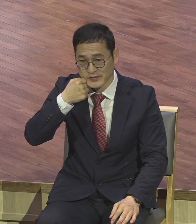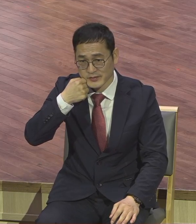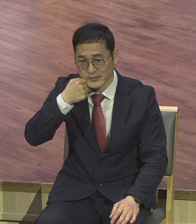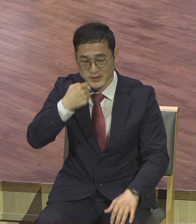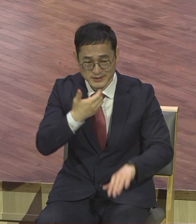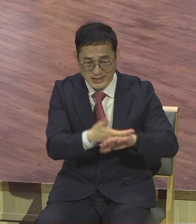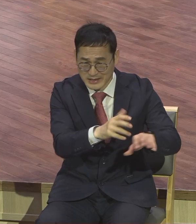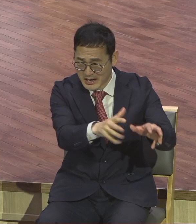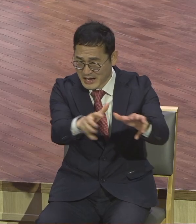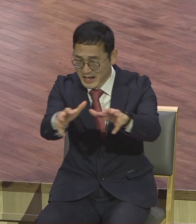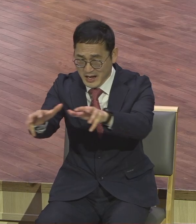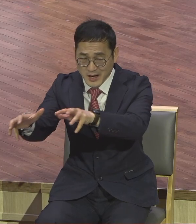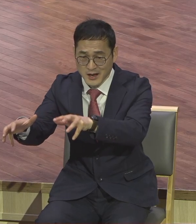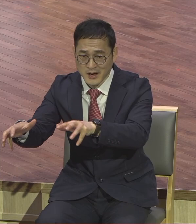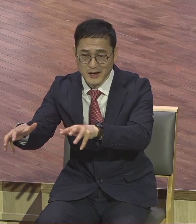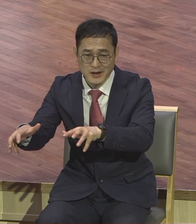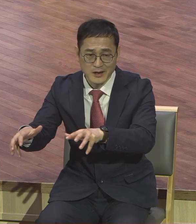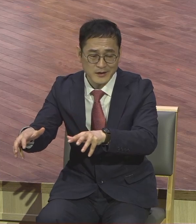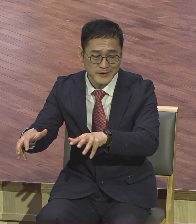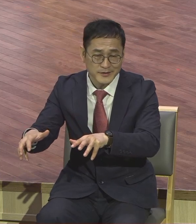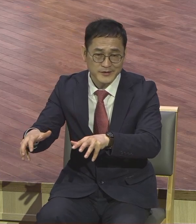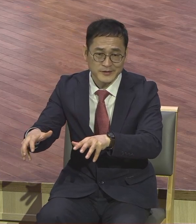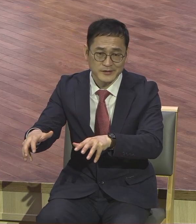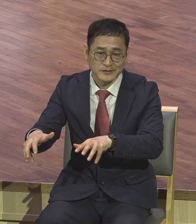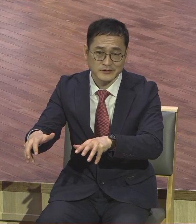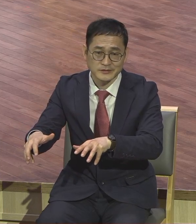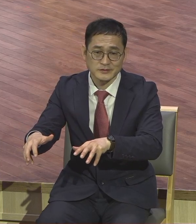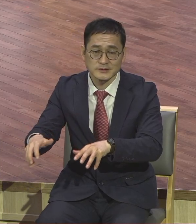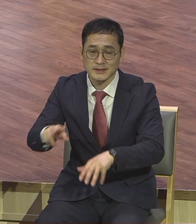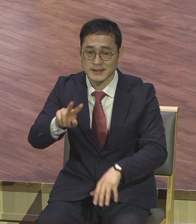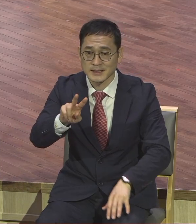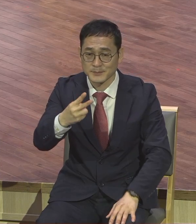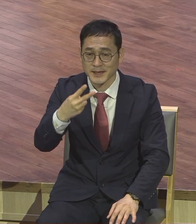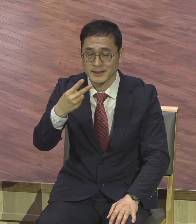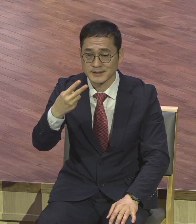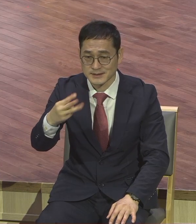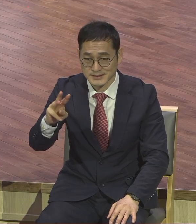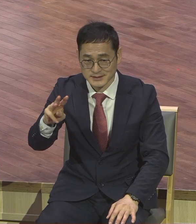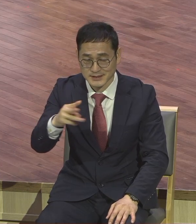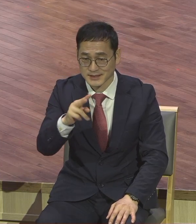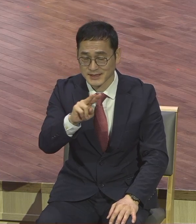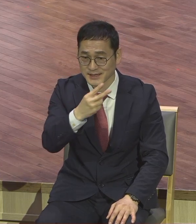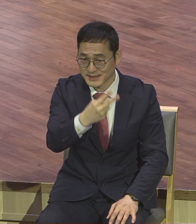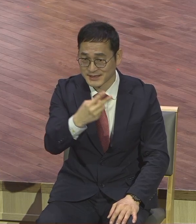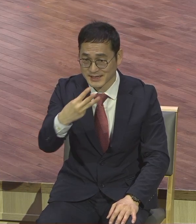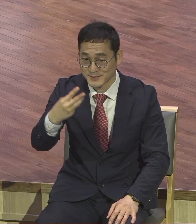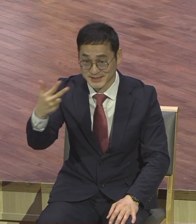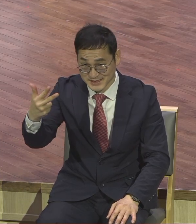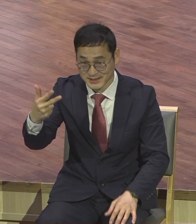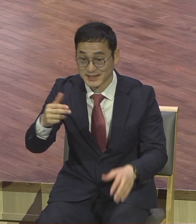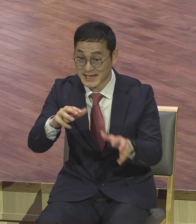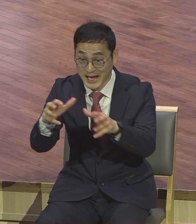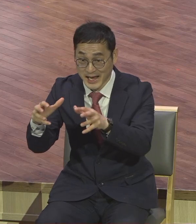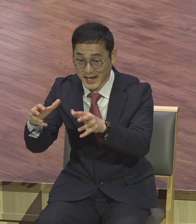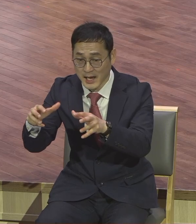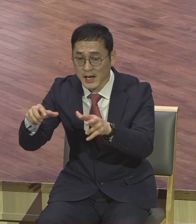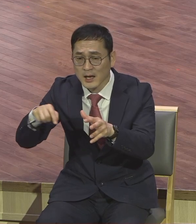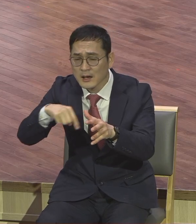종족이라고 쉽게 말하면 237개 나라인데, 그보다 종족은 더 많아요. 종족은 2만